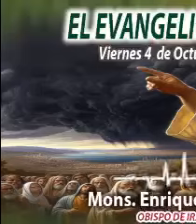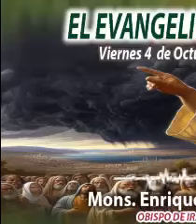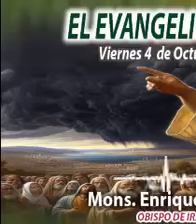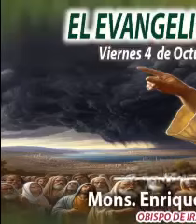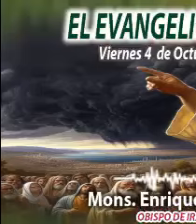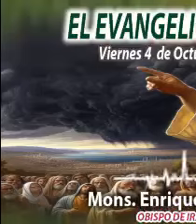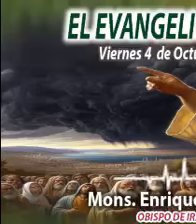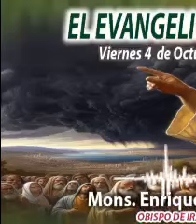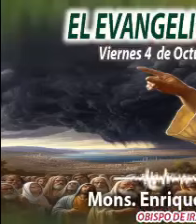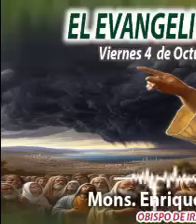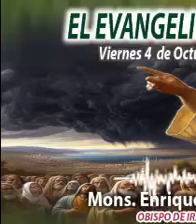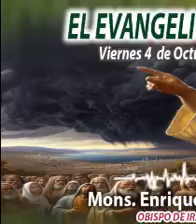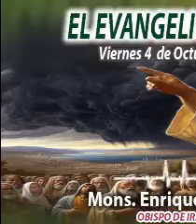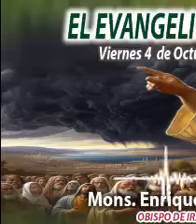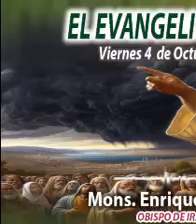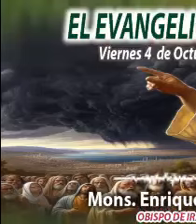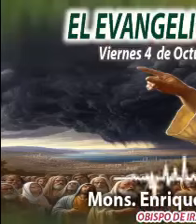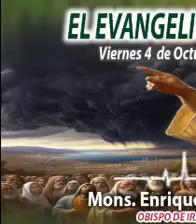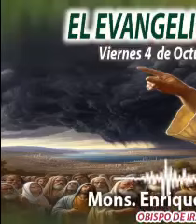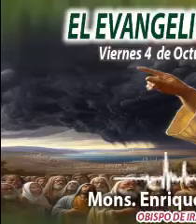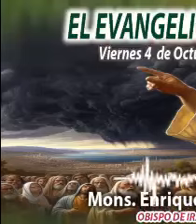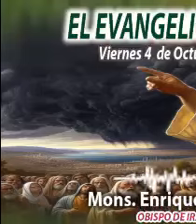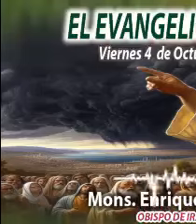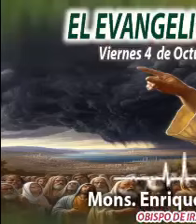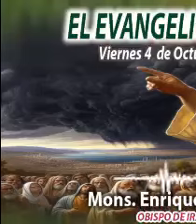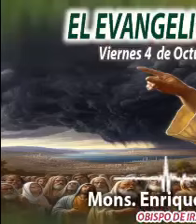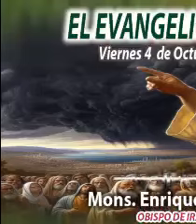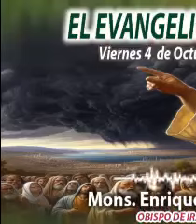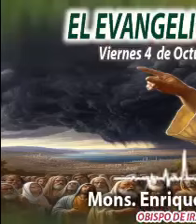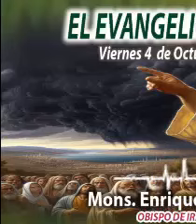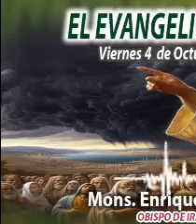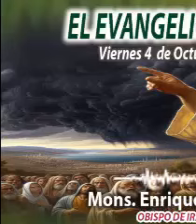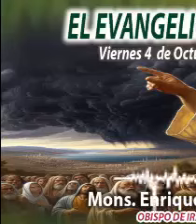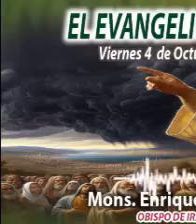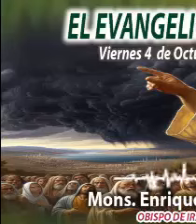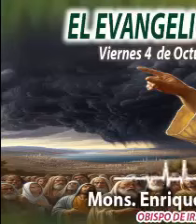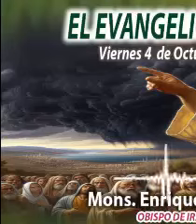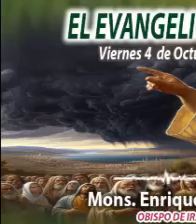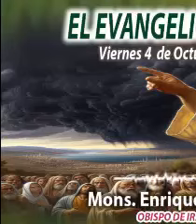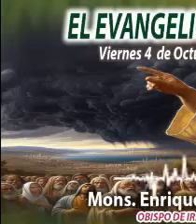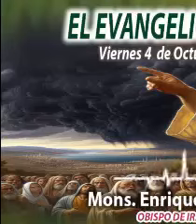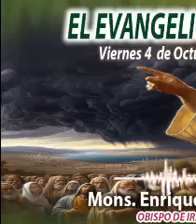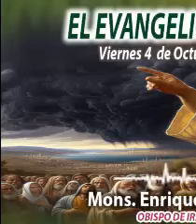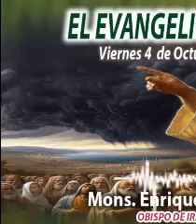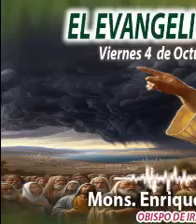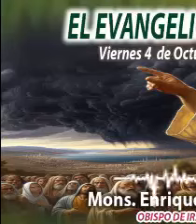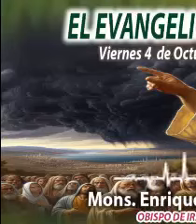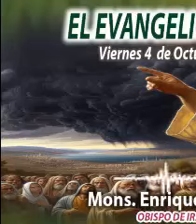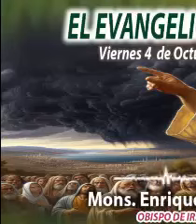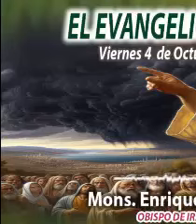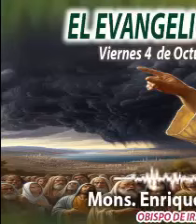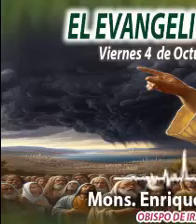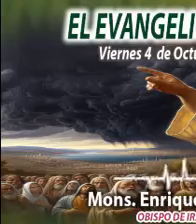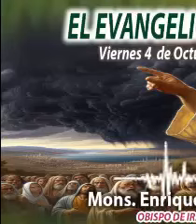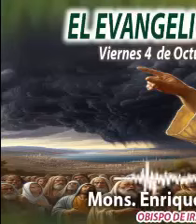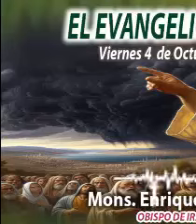Día a día, alimentándonos de la Palabra del Señor. En la voz de Monseñor Enrique